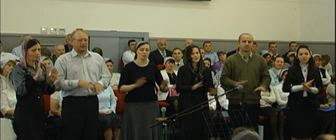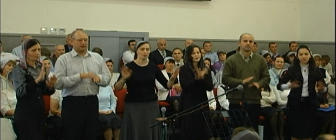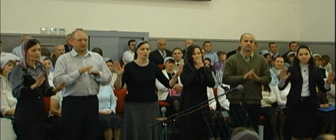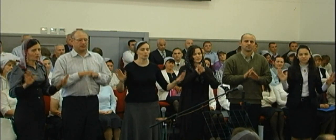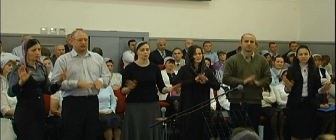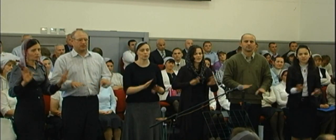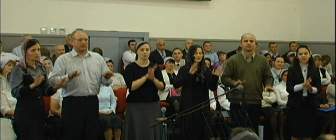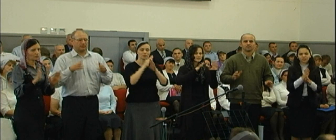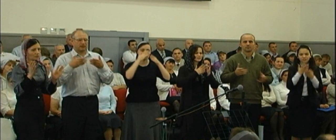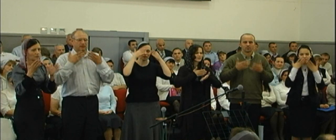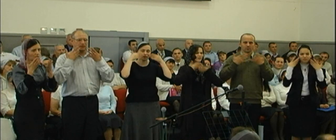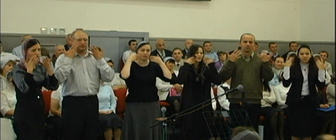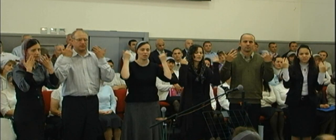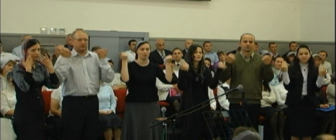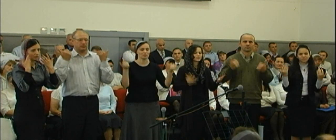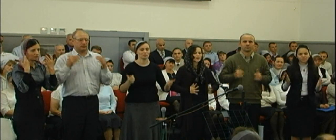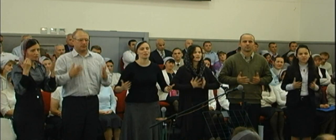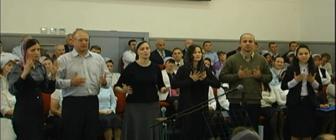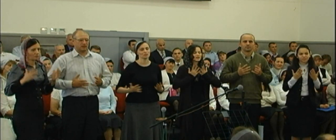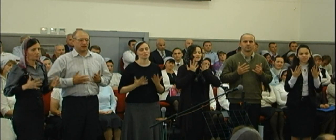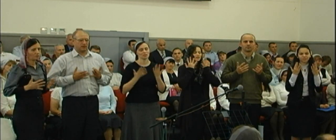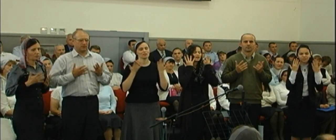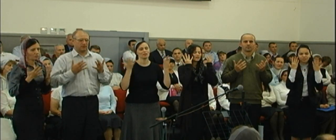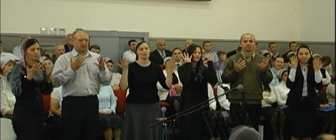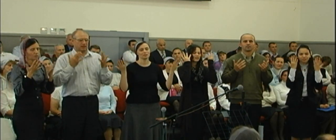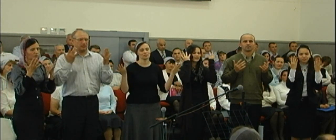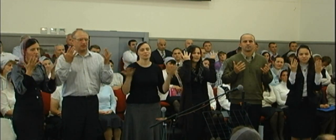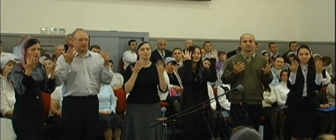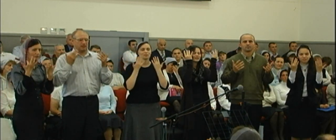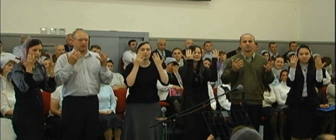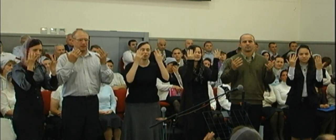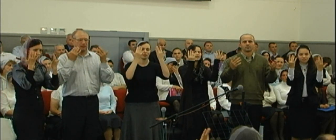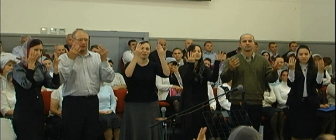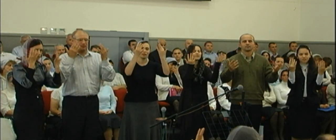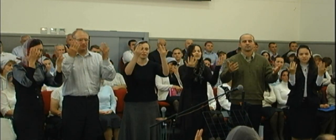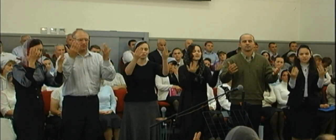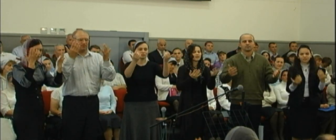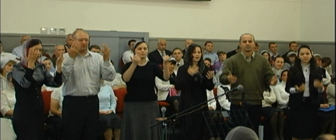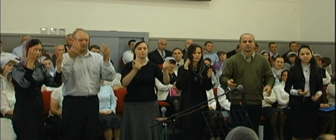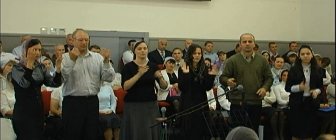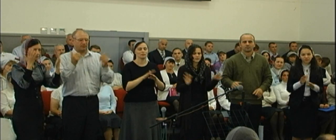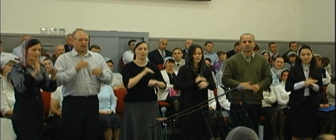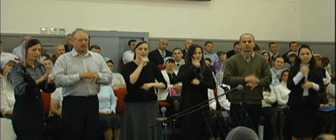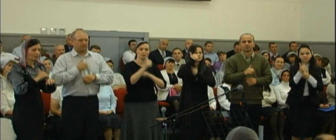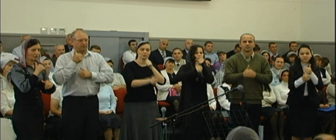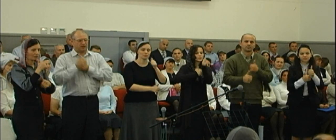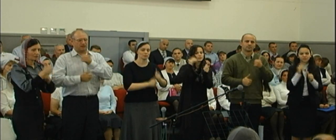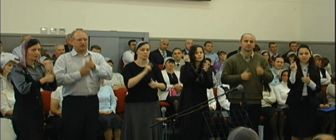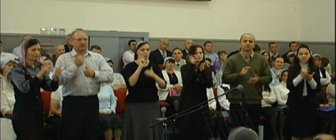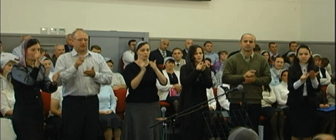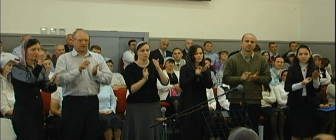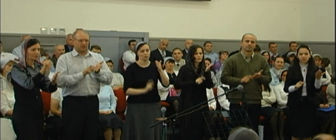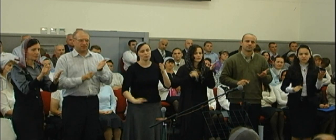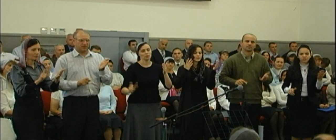Поющего легко и вдохновенно Хвалебных